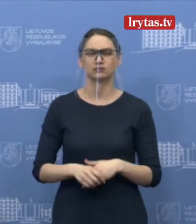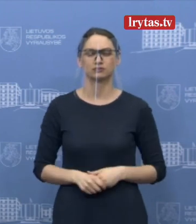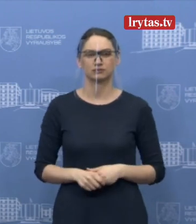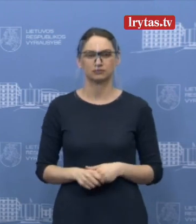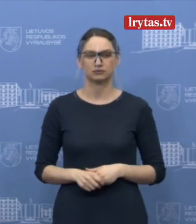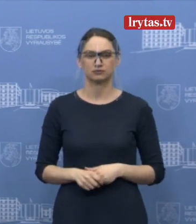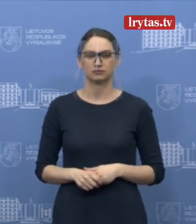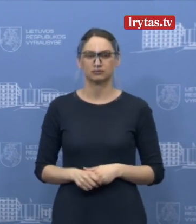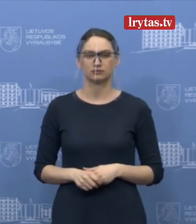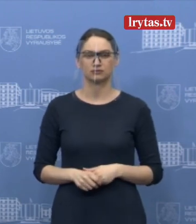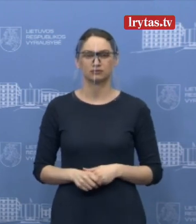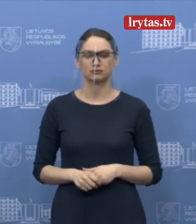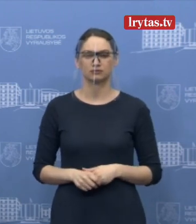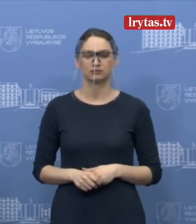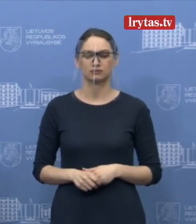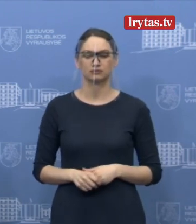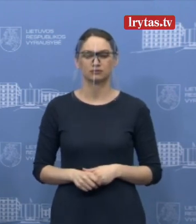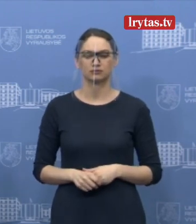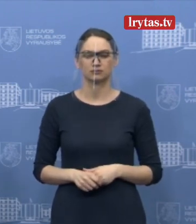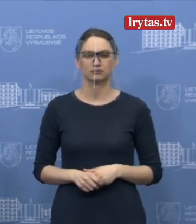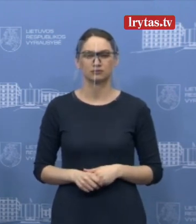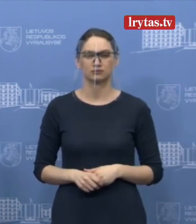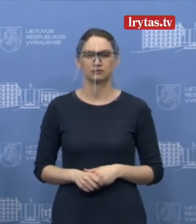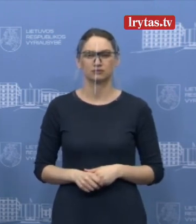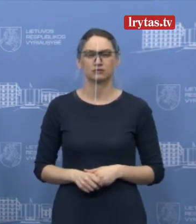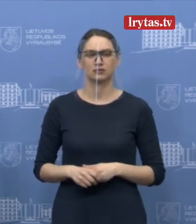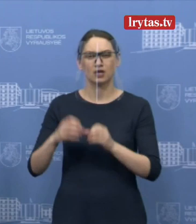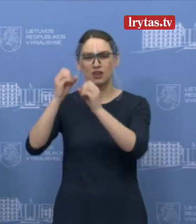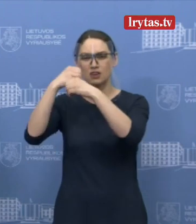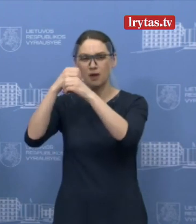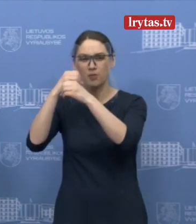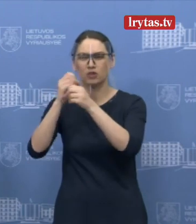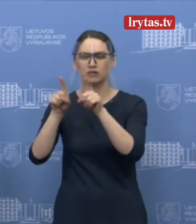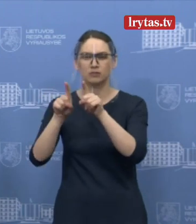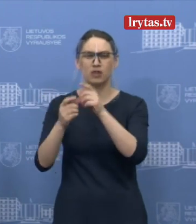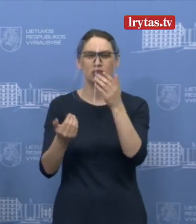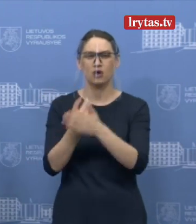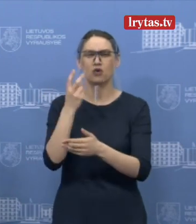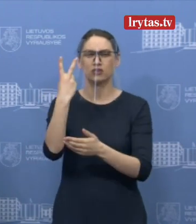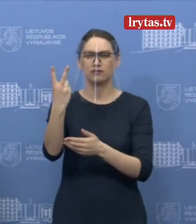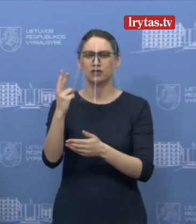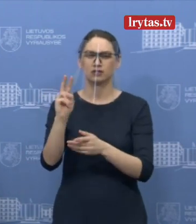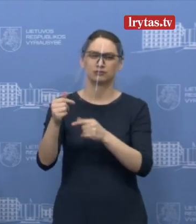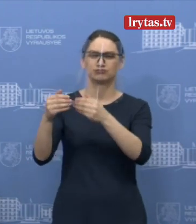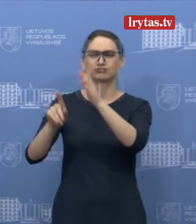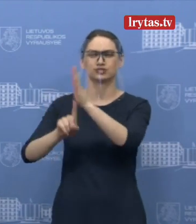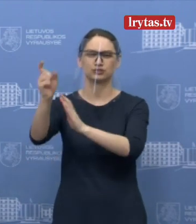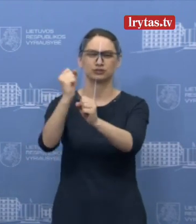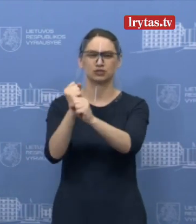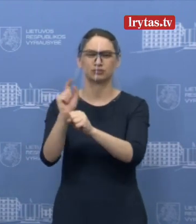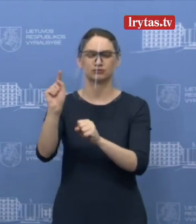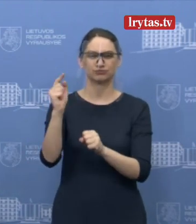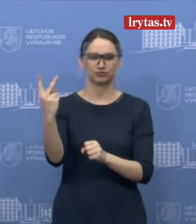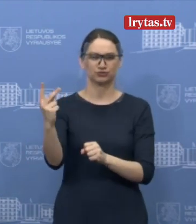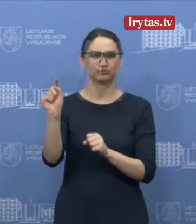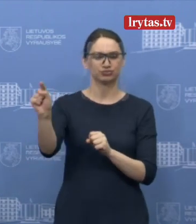plečia ir laboratorijų tinklą, dar prisijungia dvi laboratorijos, kurios